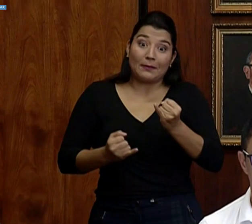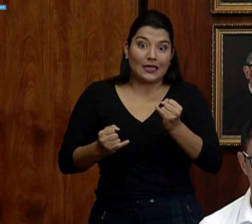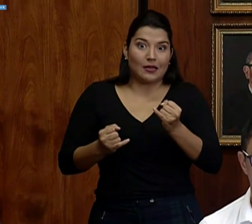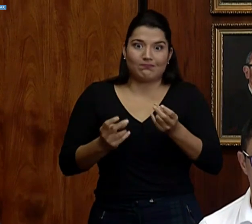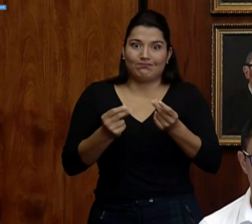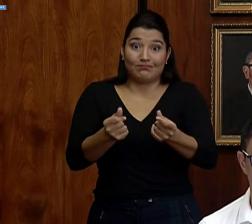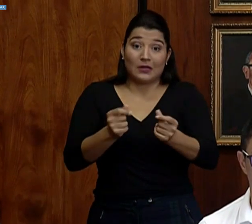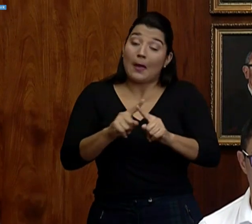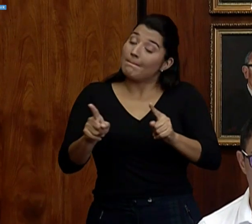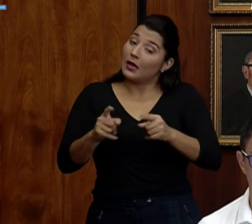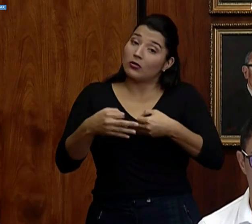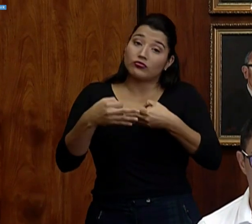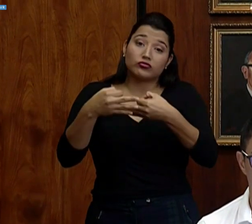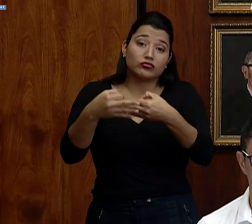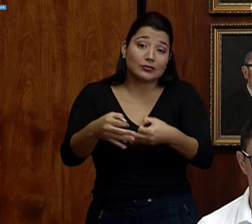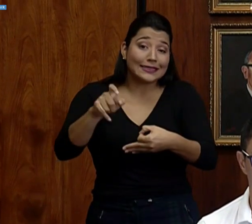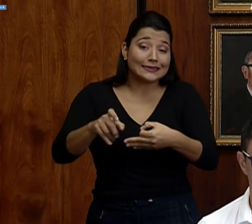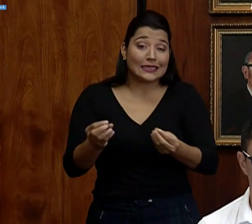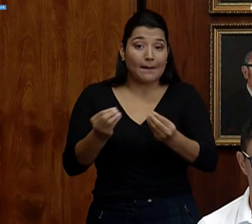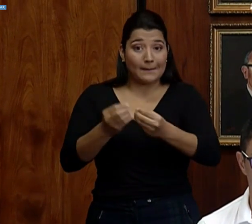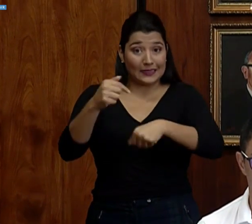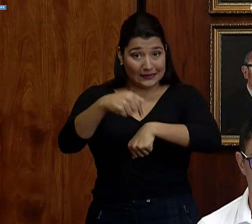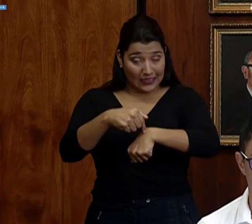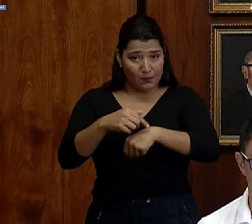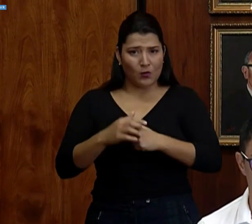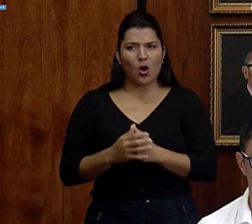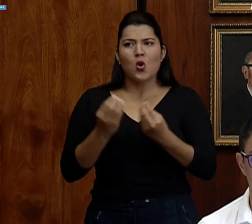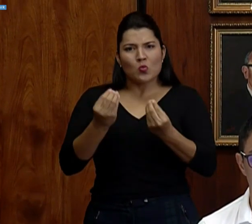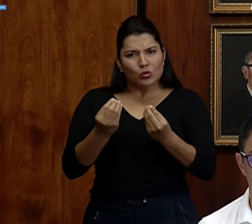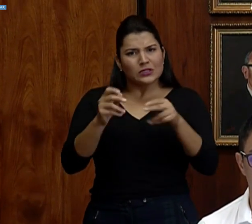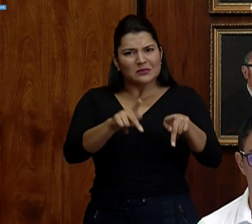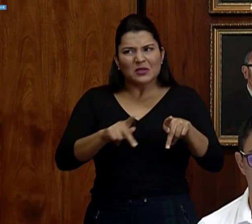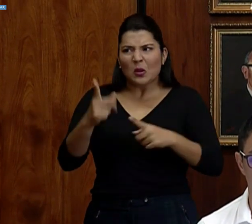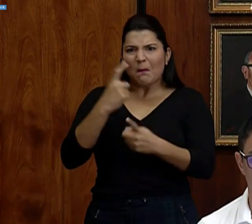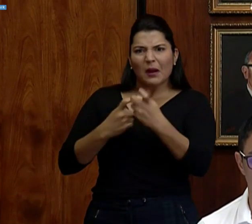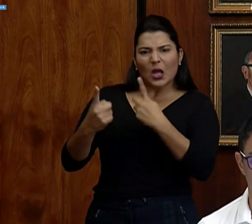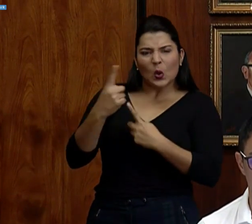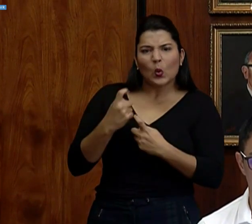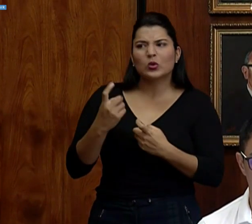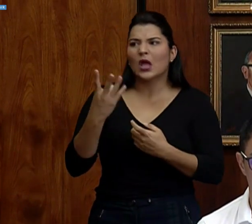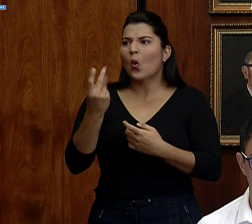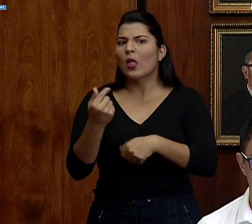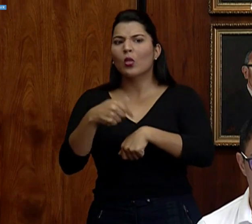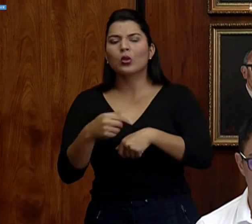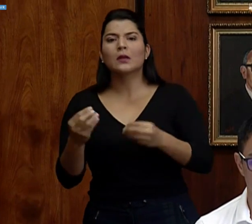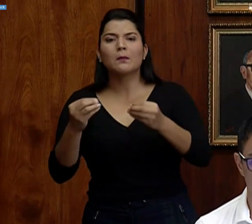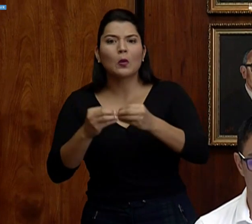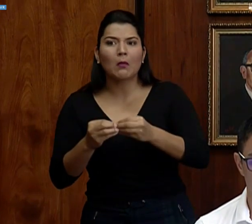prolongar más tiempo. Así que muchos preguntan sobre las proyecciones, que cuánto tiempo va a durar.